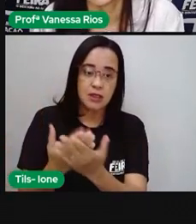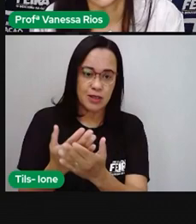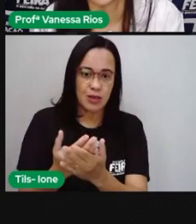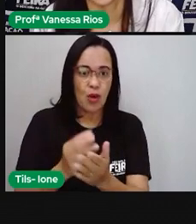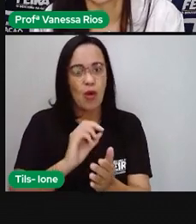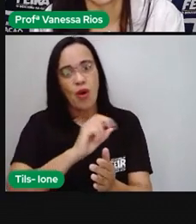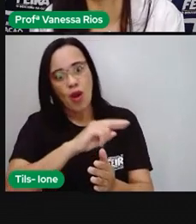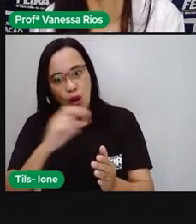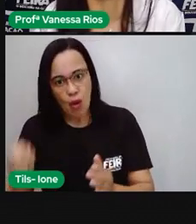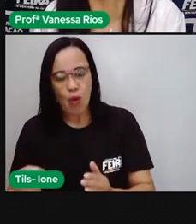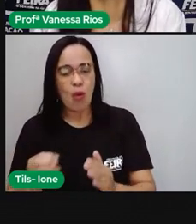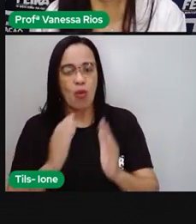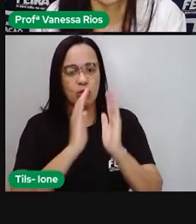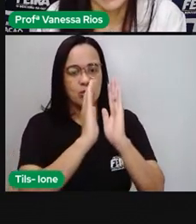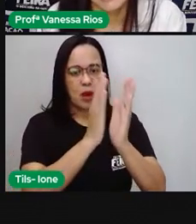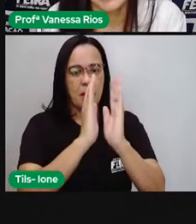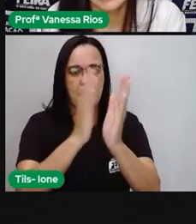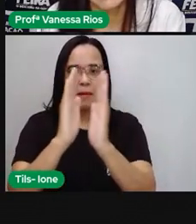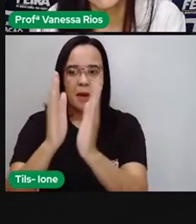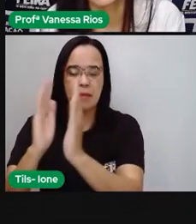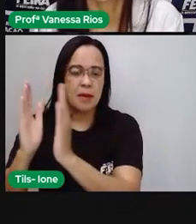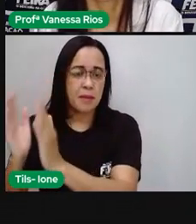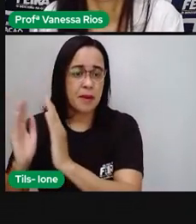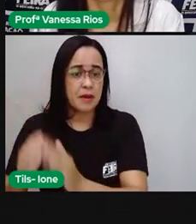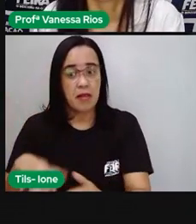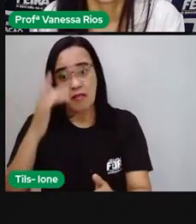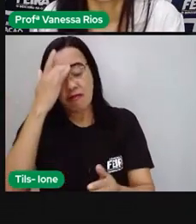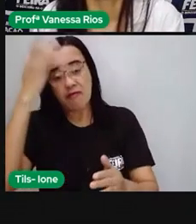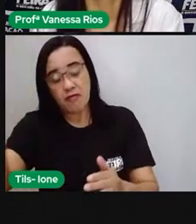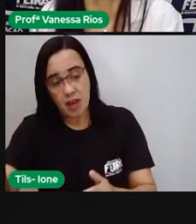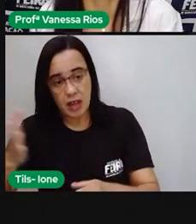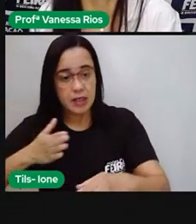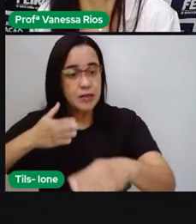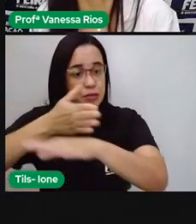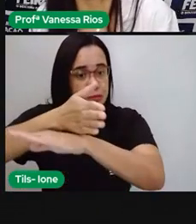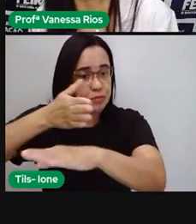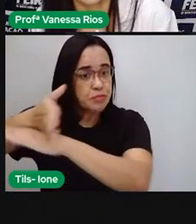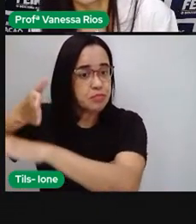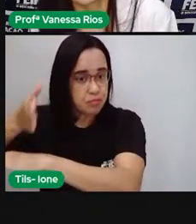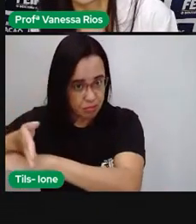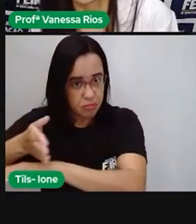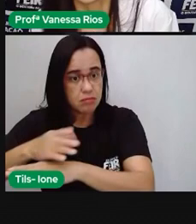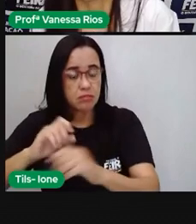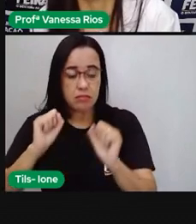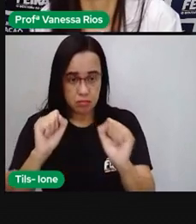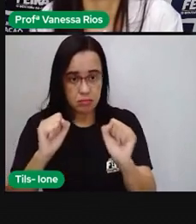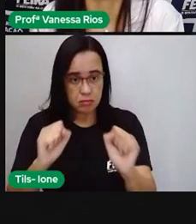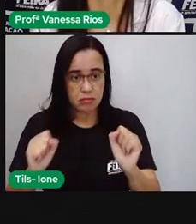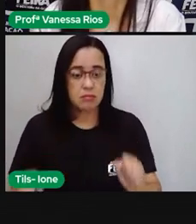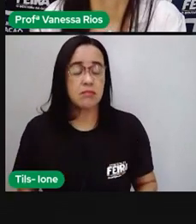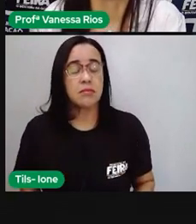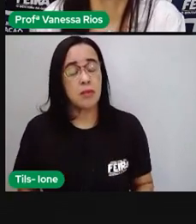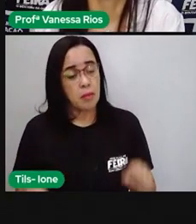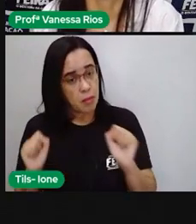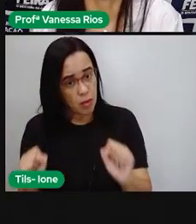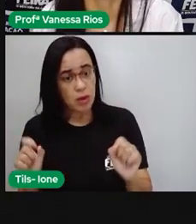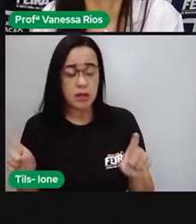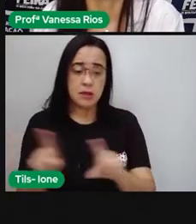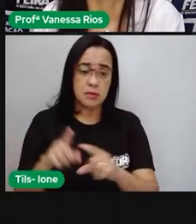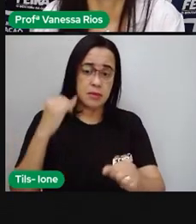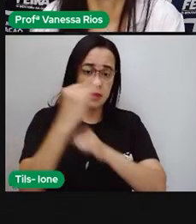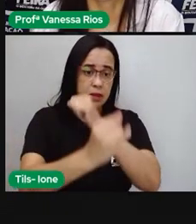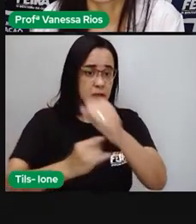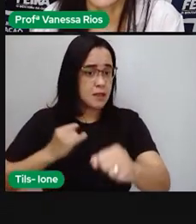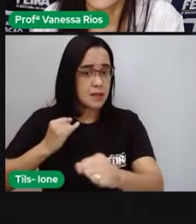seriam um acesso aí mais fácil aos livros. Mas a gente pode aí acessar os livros na internet, né? E